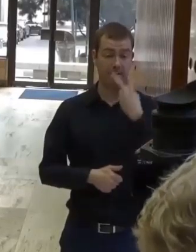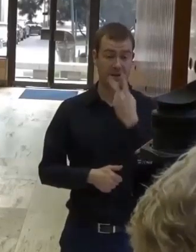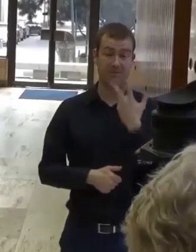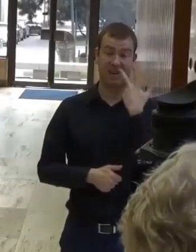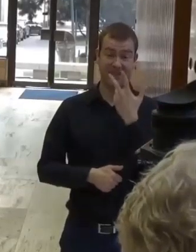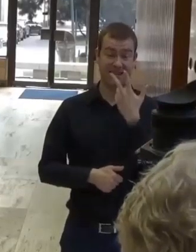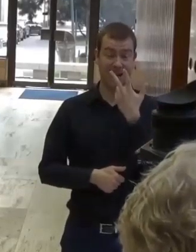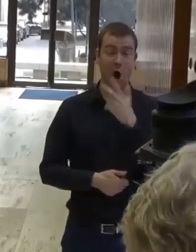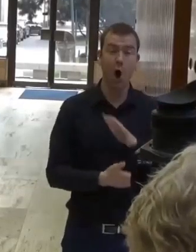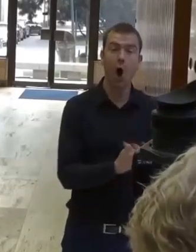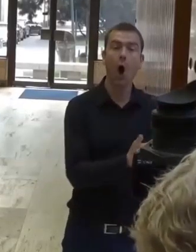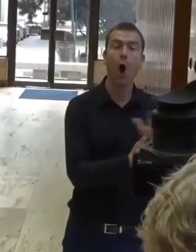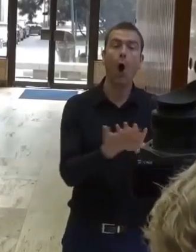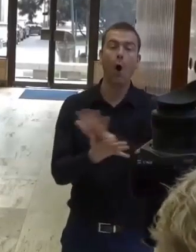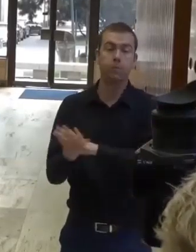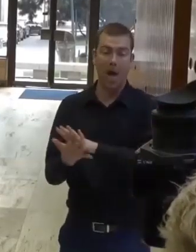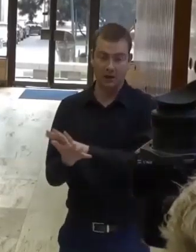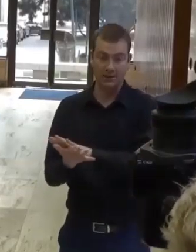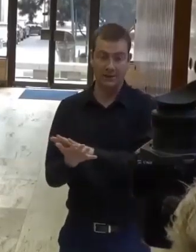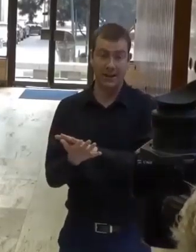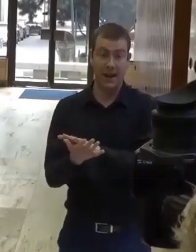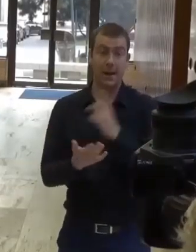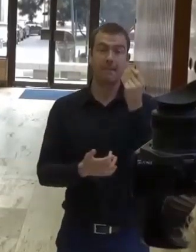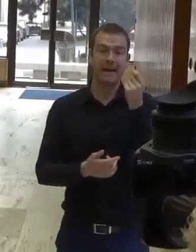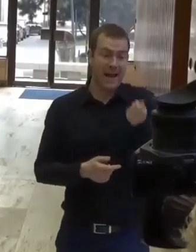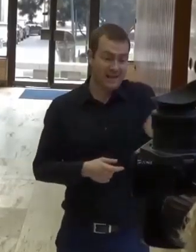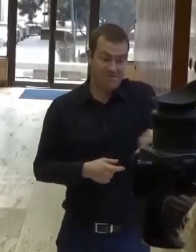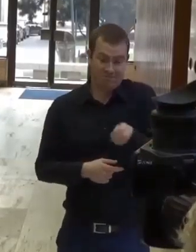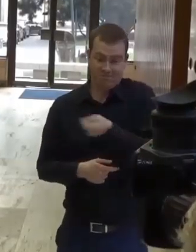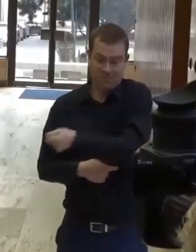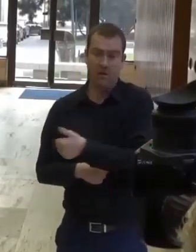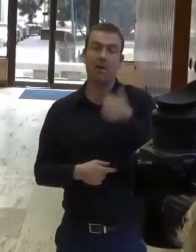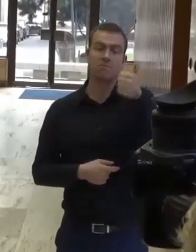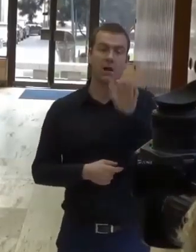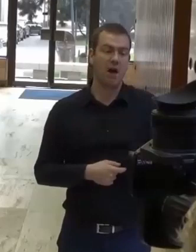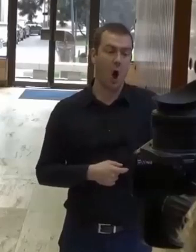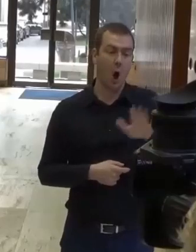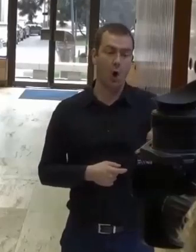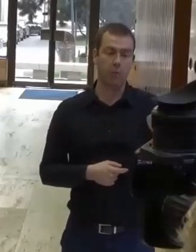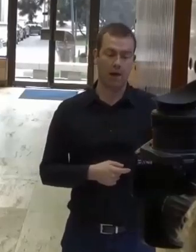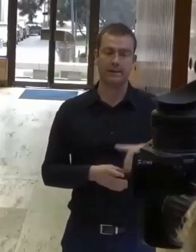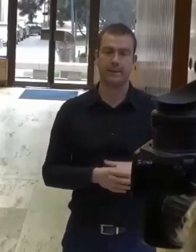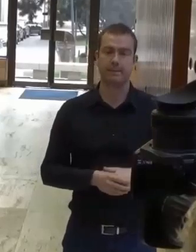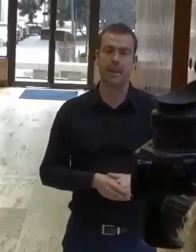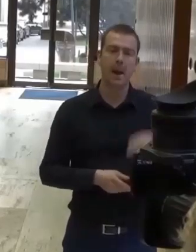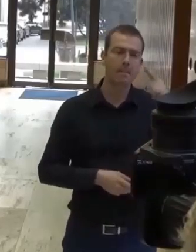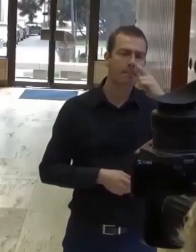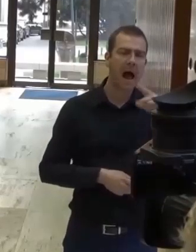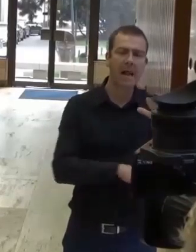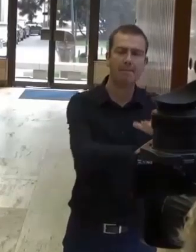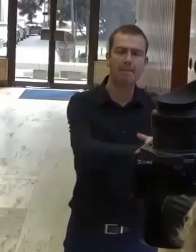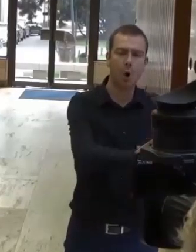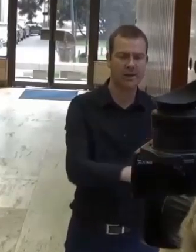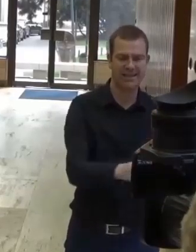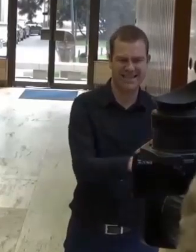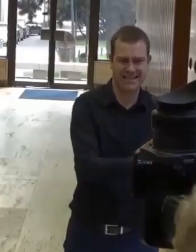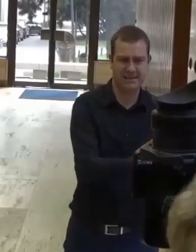bude potrebné presúvať eurofondy. Jednou oblasťou sú malé a stredné podniky,